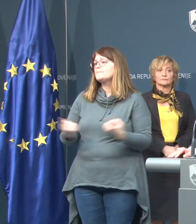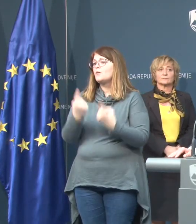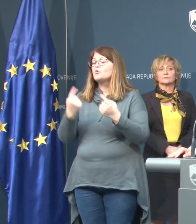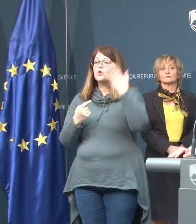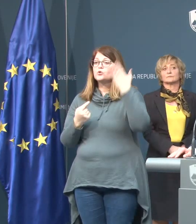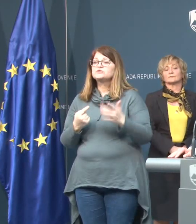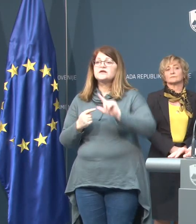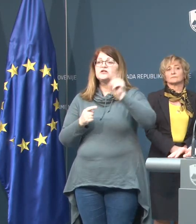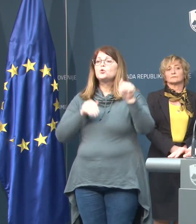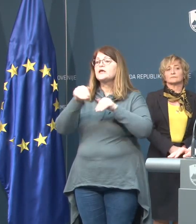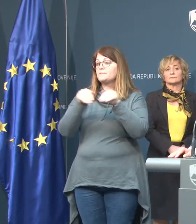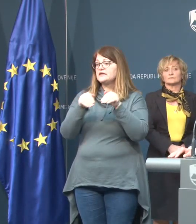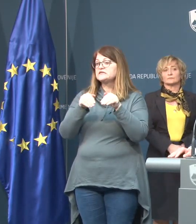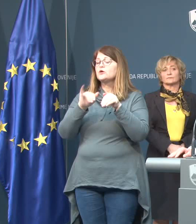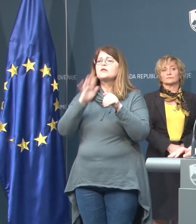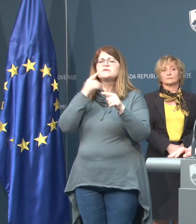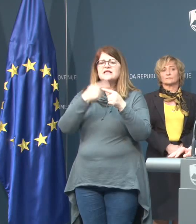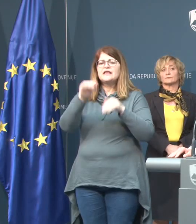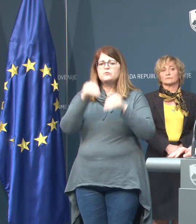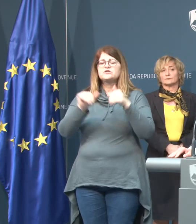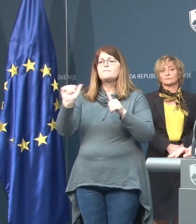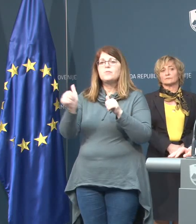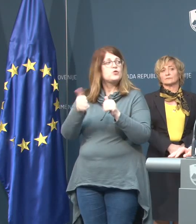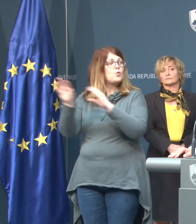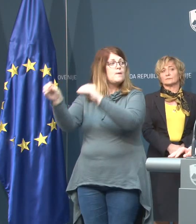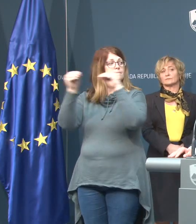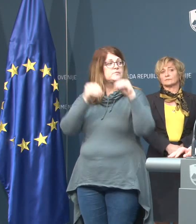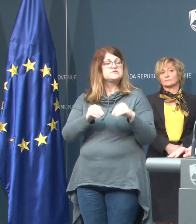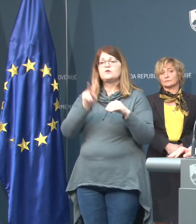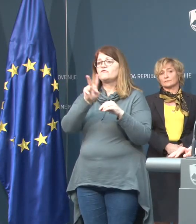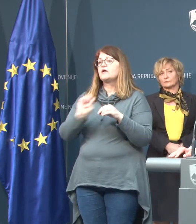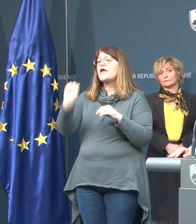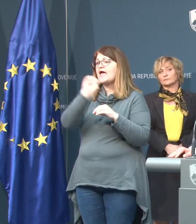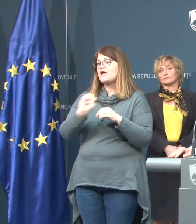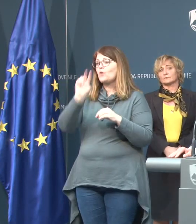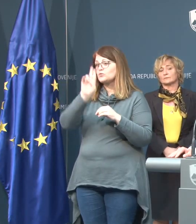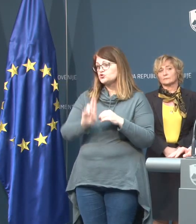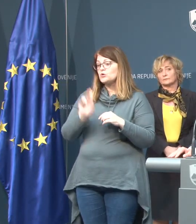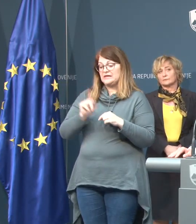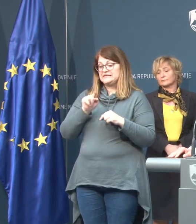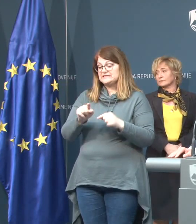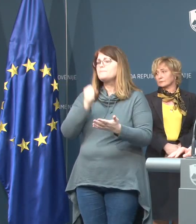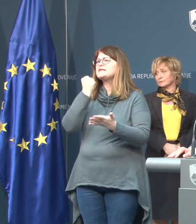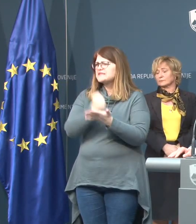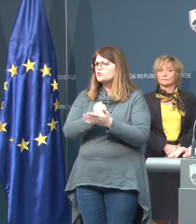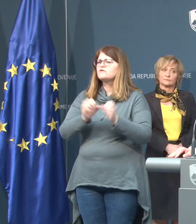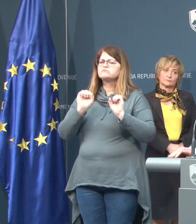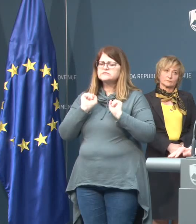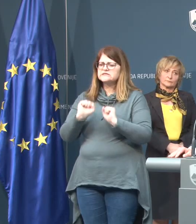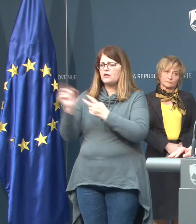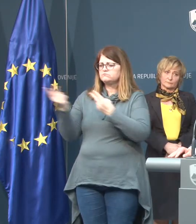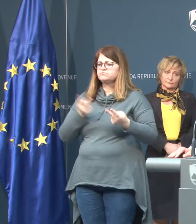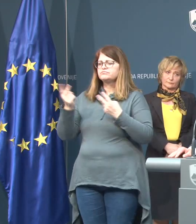drugih ministrov, da bi se del proizvodnje zopet preselil nazaj v Evropsko unijo in s tem zakotovil stabilno